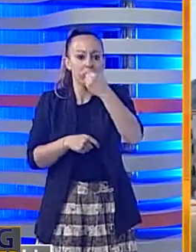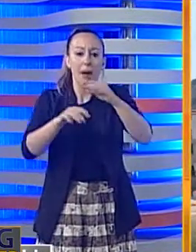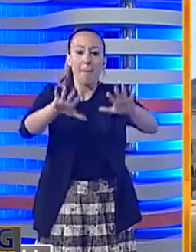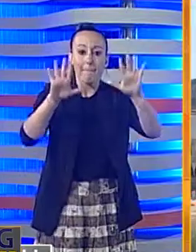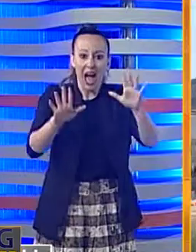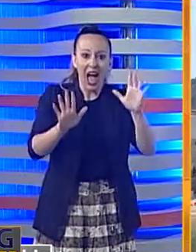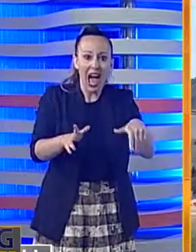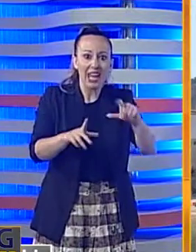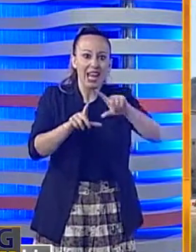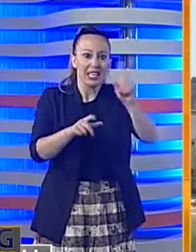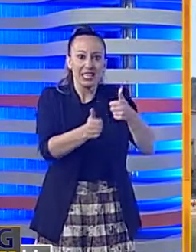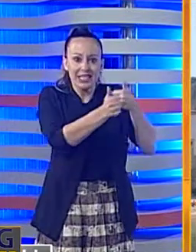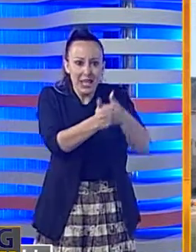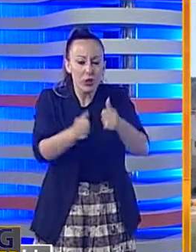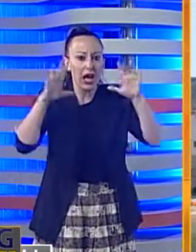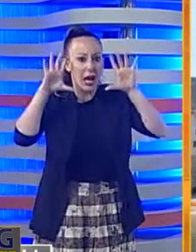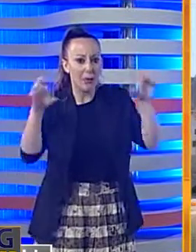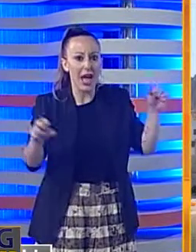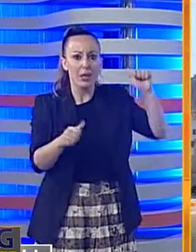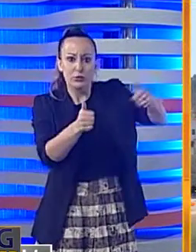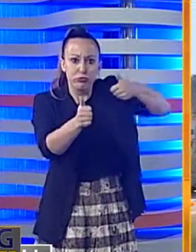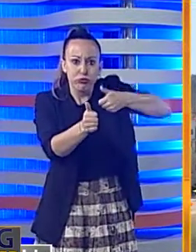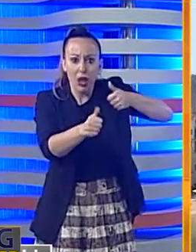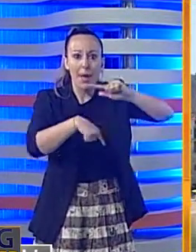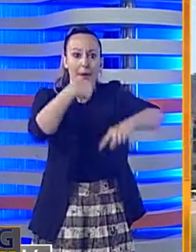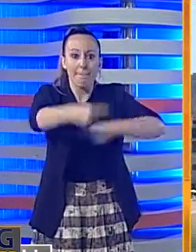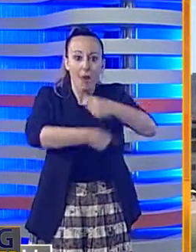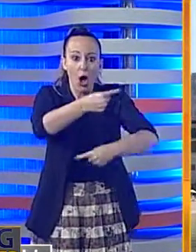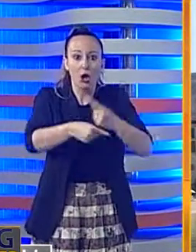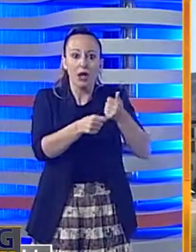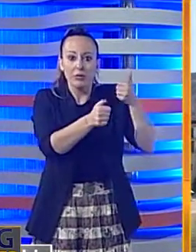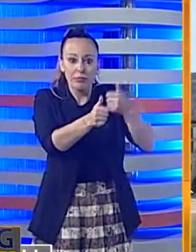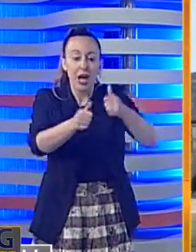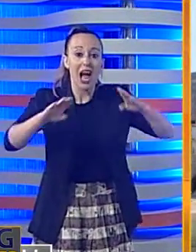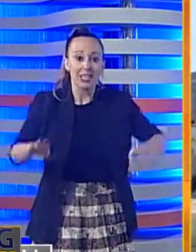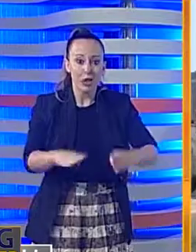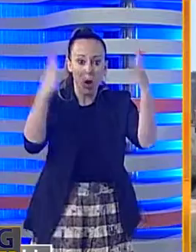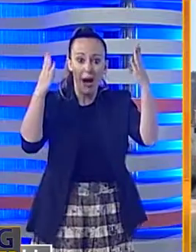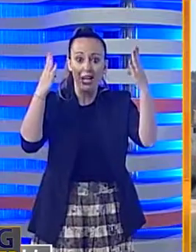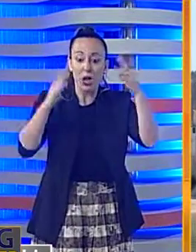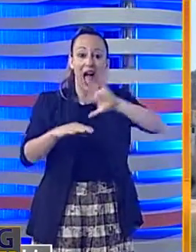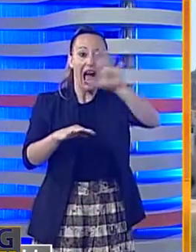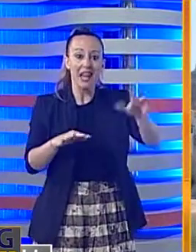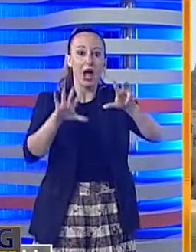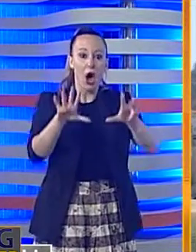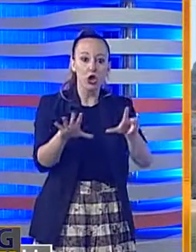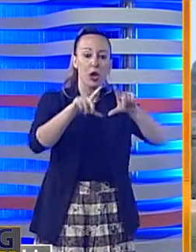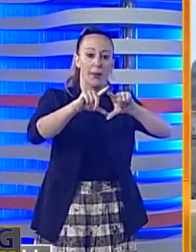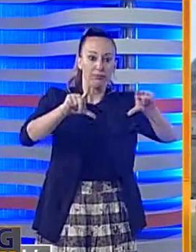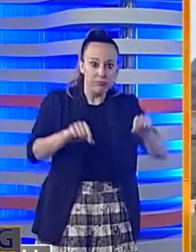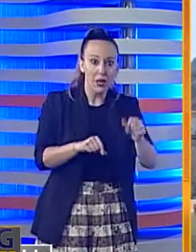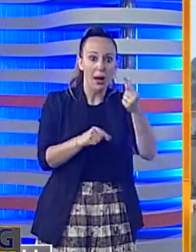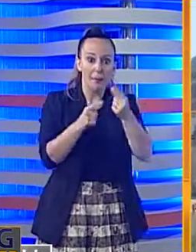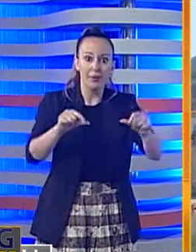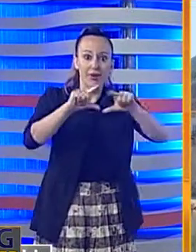carabinieri che hanno poi scoperto altre otto banconote false. Per i tre è scattato